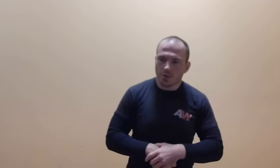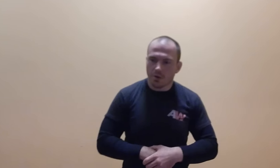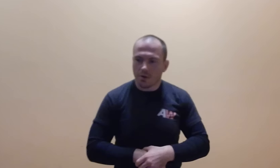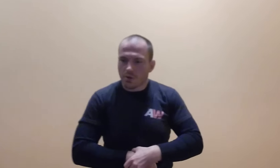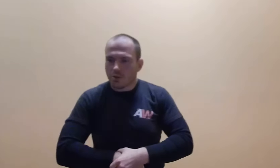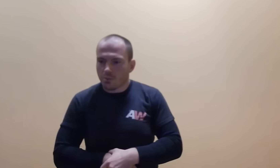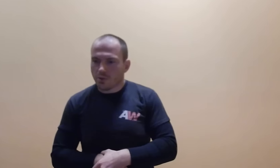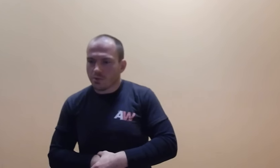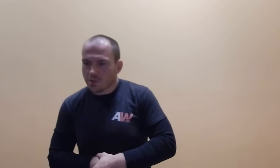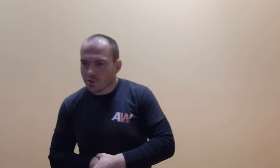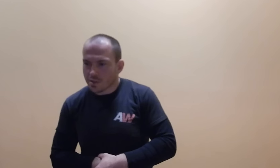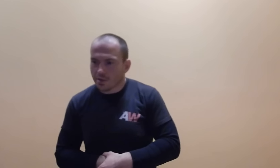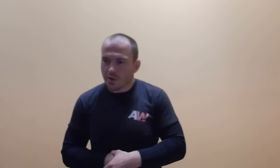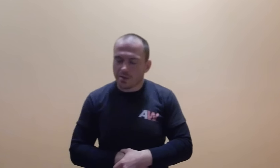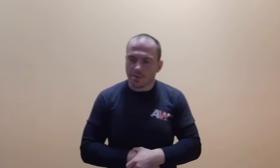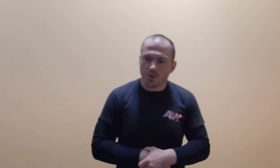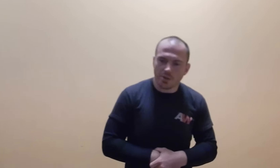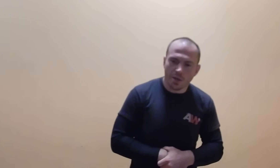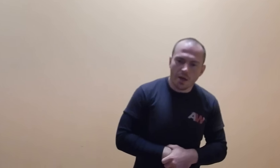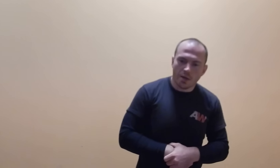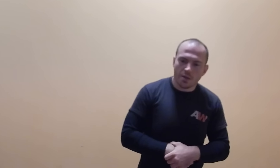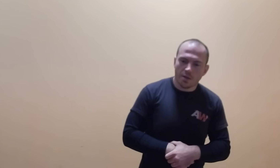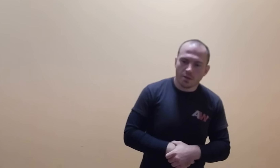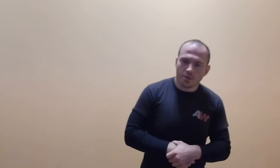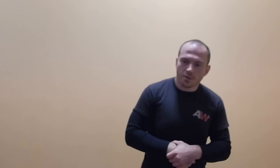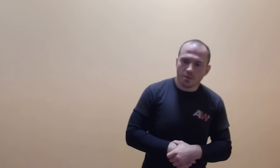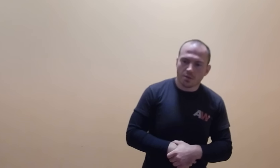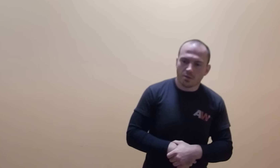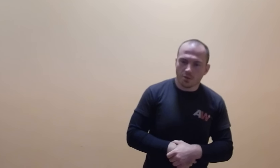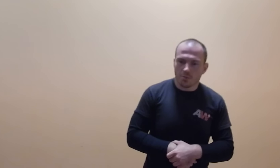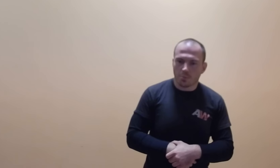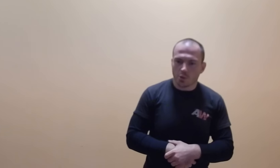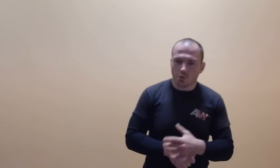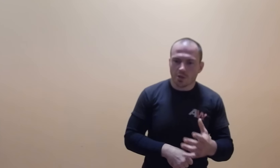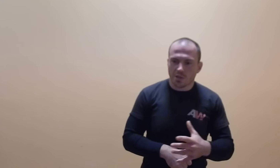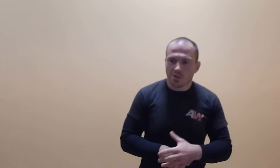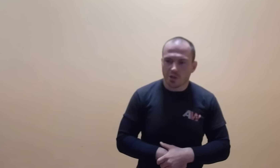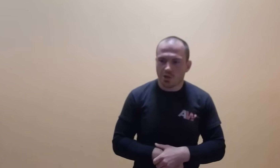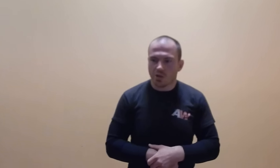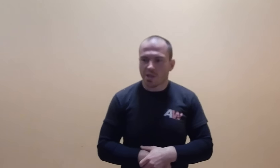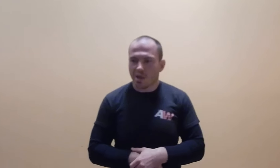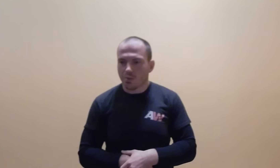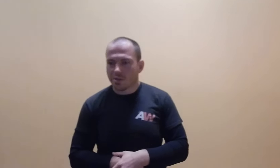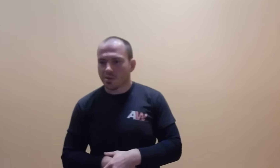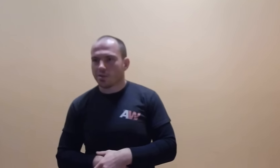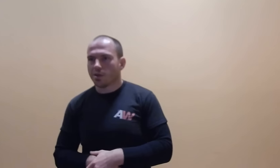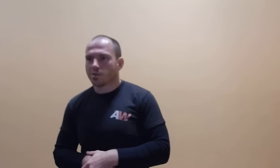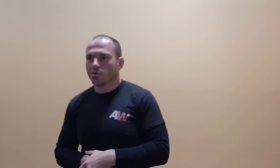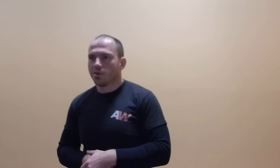o bójki uliczne, street fighter, te rzeczy, tylko po prostu, że rzecz się dzieje na ulicy, nie jest to